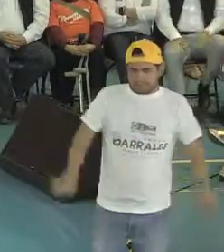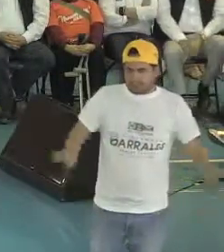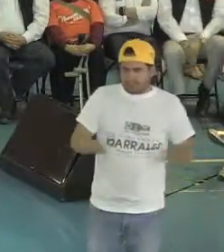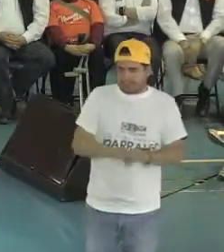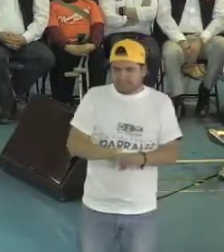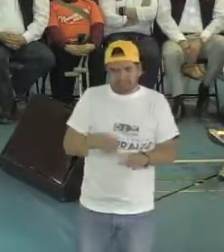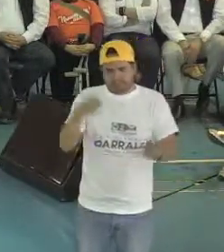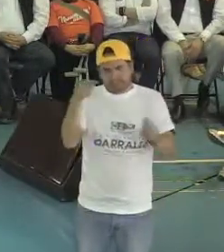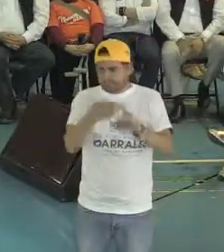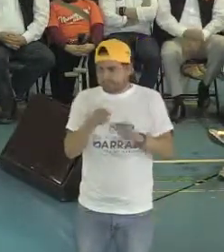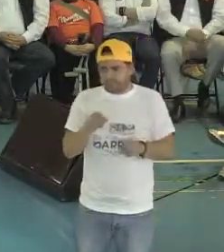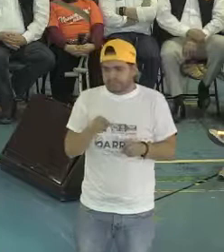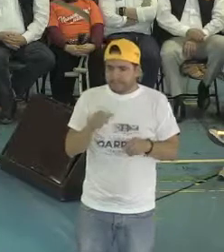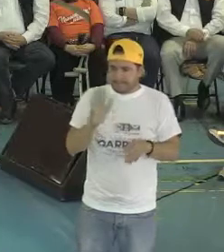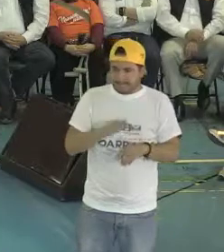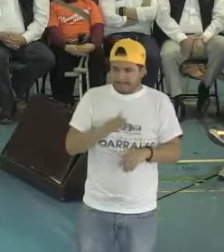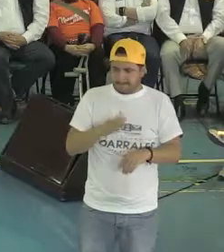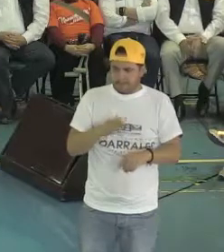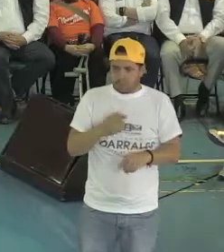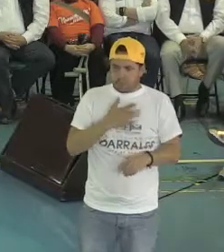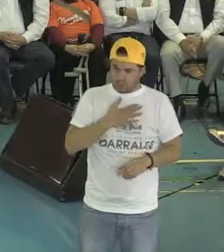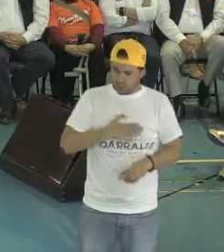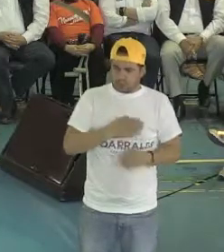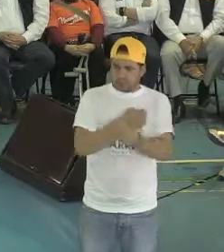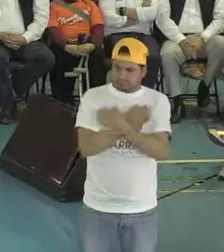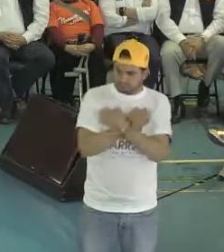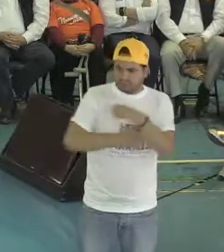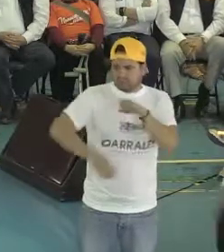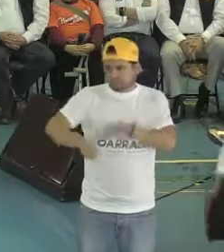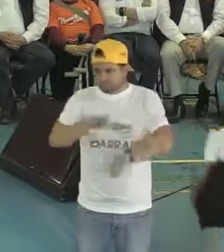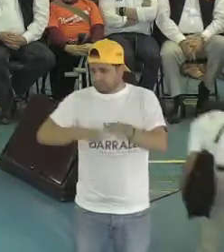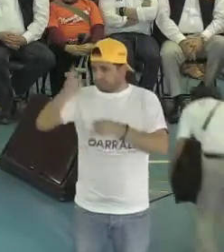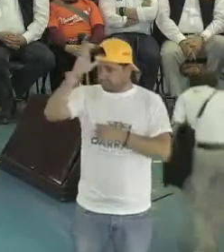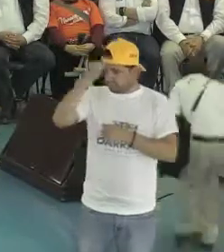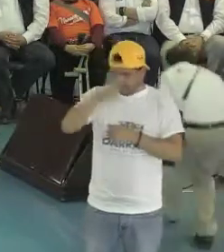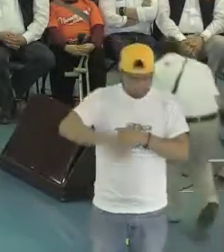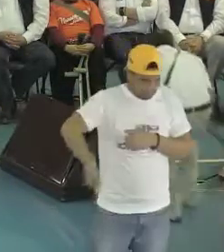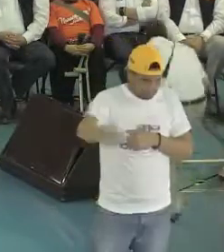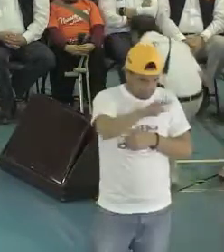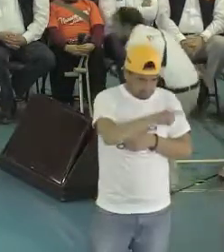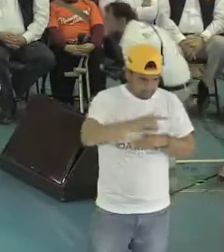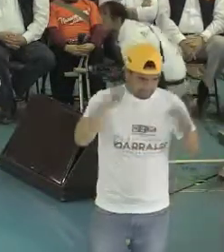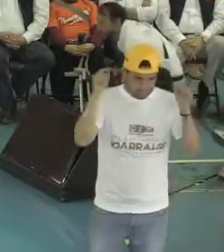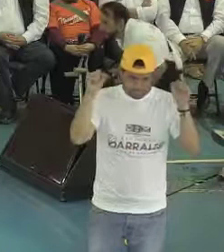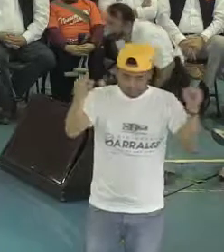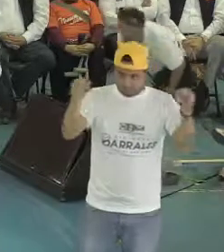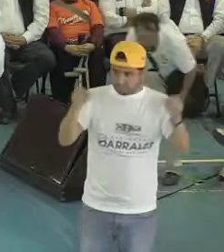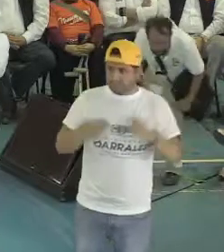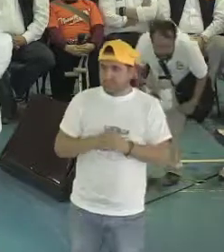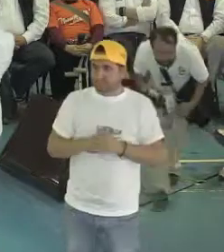objetivo es justo educación y empleo. ¿Están ustedes de acuerdo o ustedes tienen que ser más para ustedes?